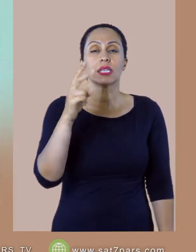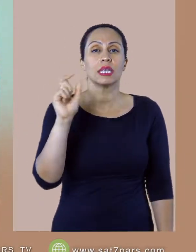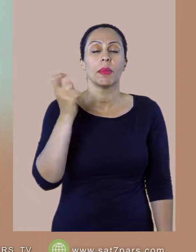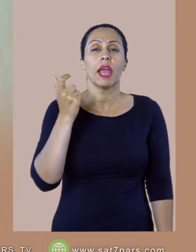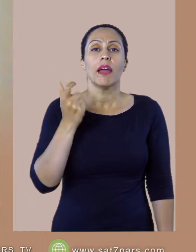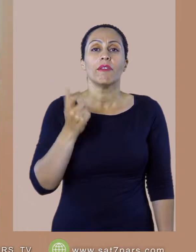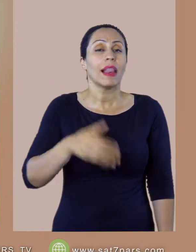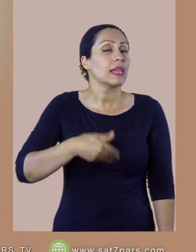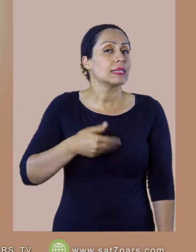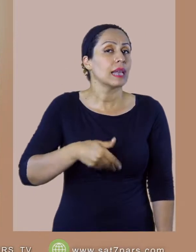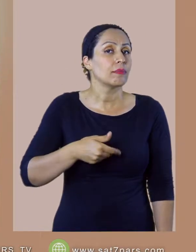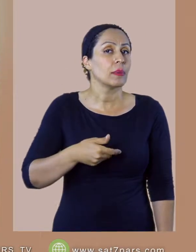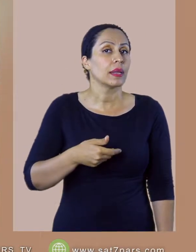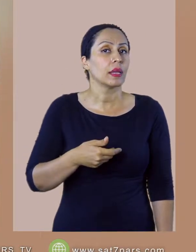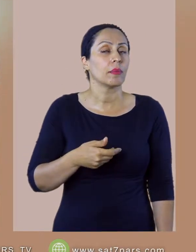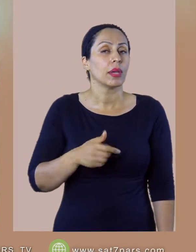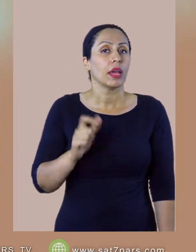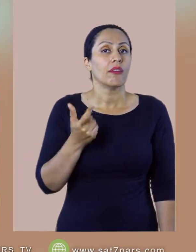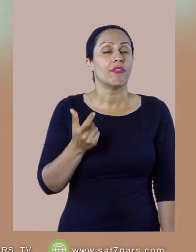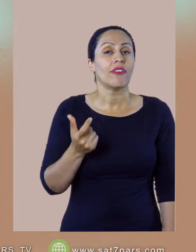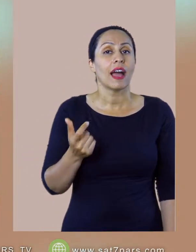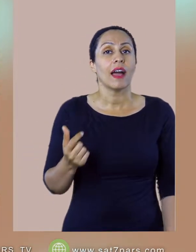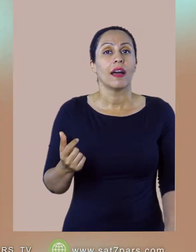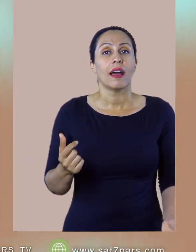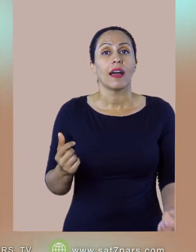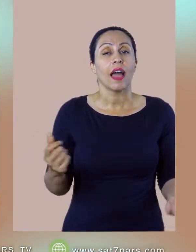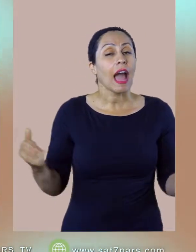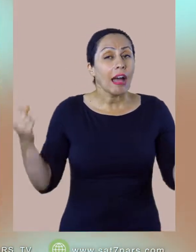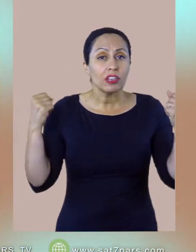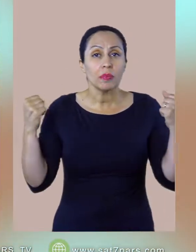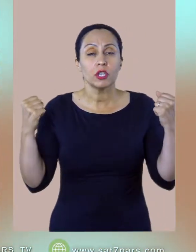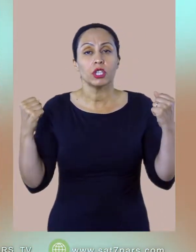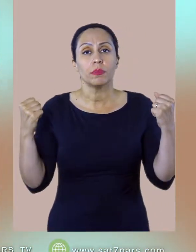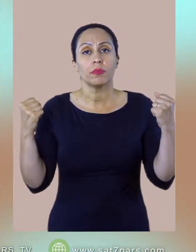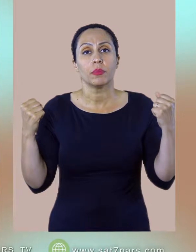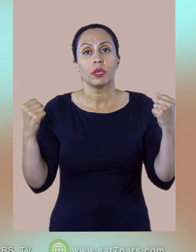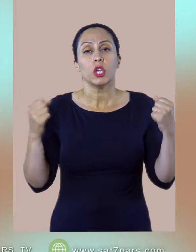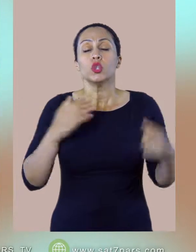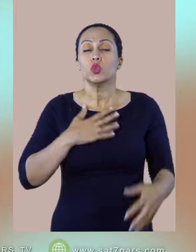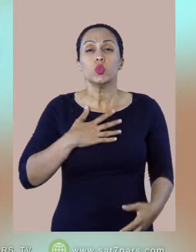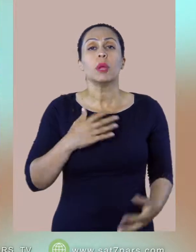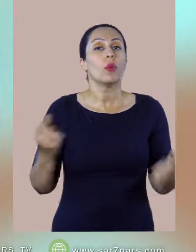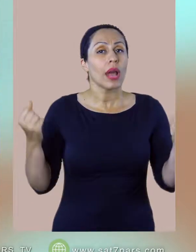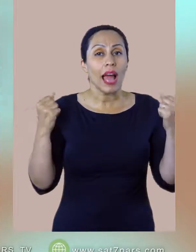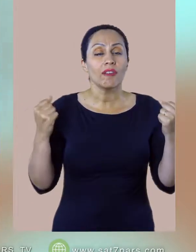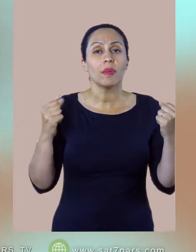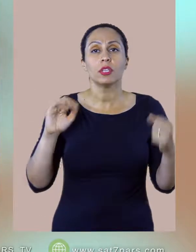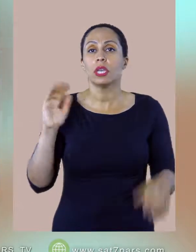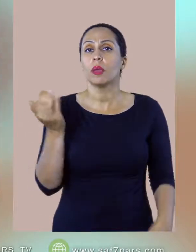در ما این تقویت ایجاد بشه یعنی جان ما تقویت بیا به که ما بتونیم